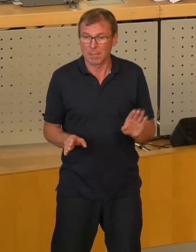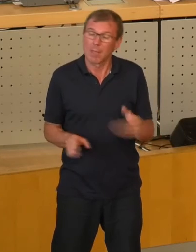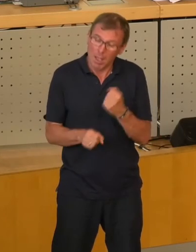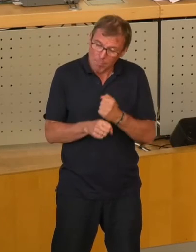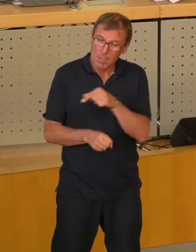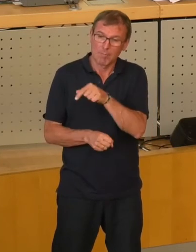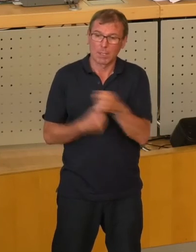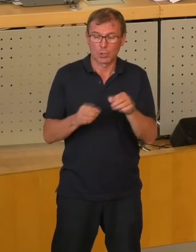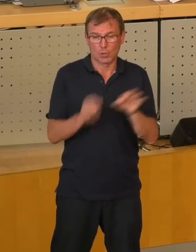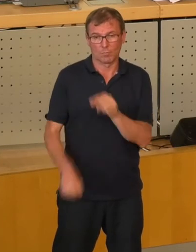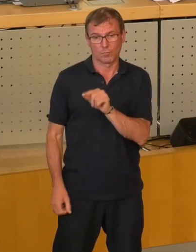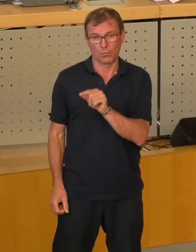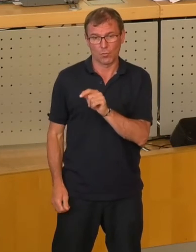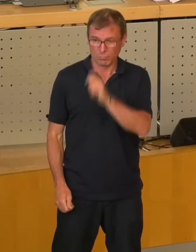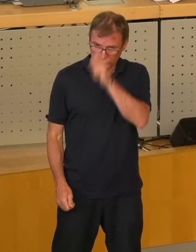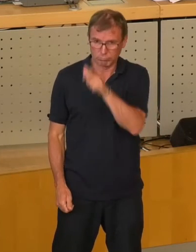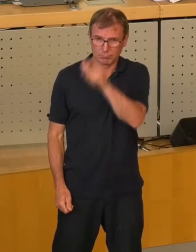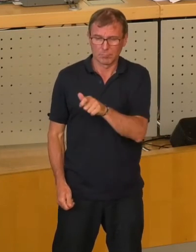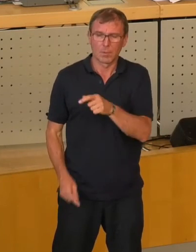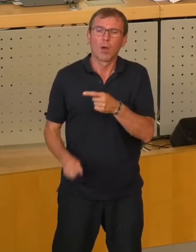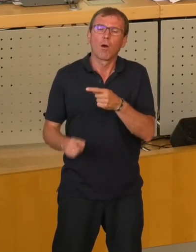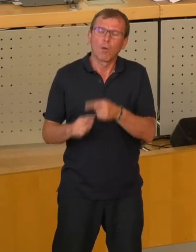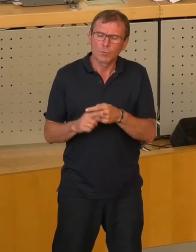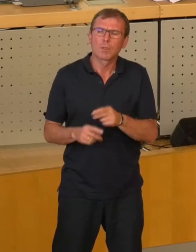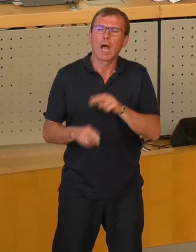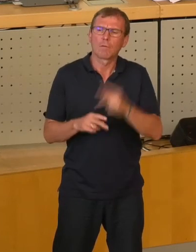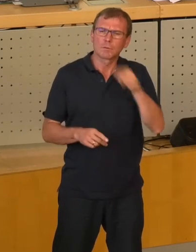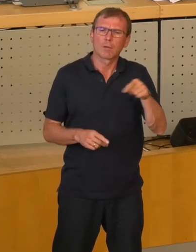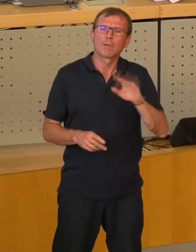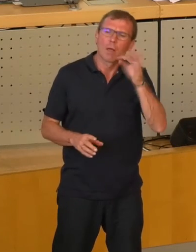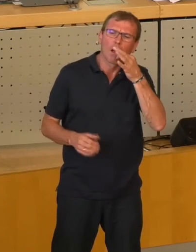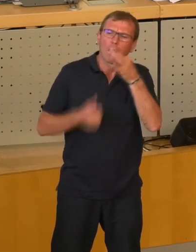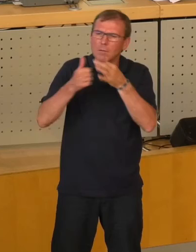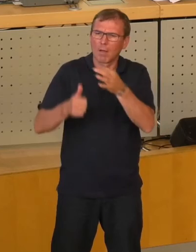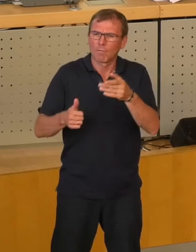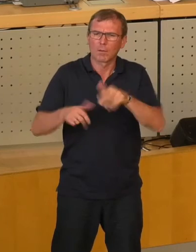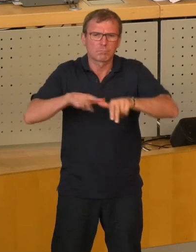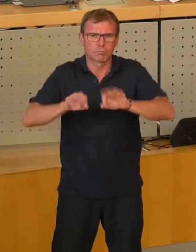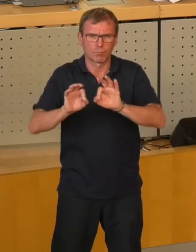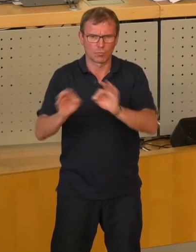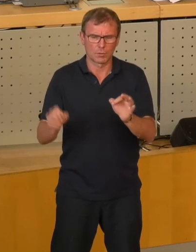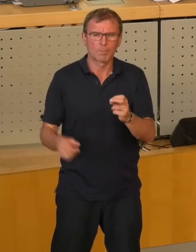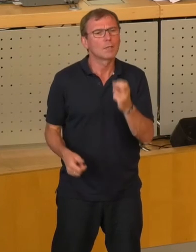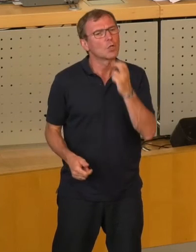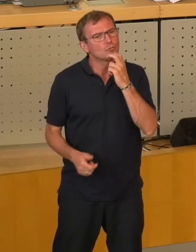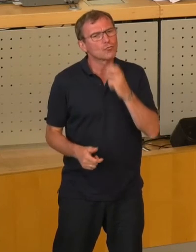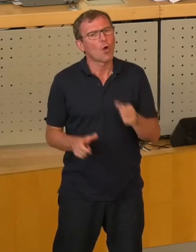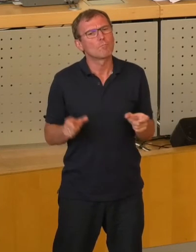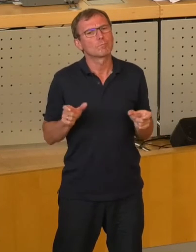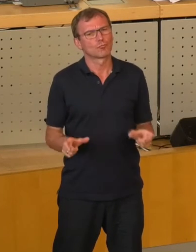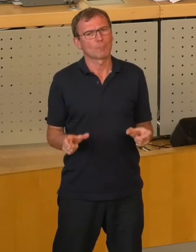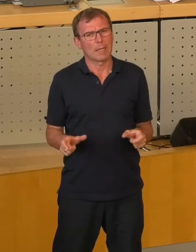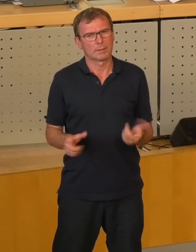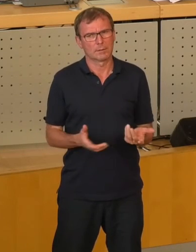Geschäftsführung, aber eben auch den Nachfragen, Aufsichtsräten und dergleichen zuzusprechen. Wir sind bei den Stromsperren